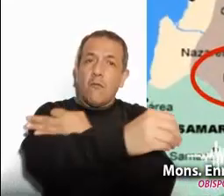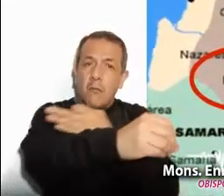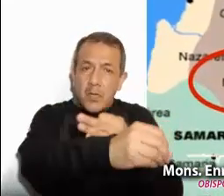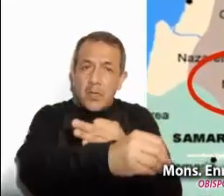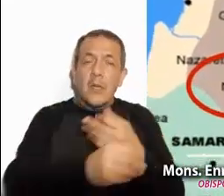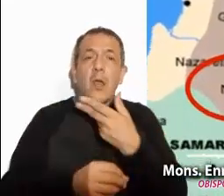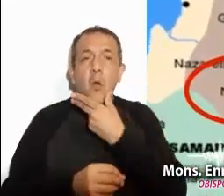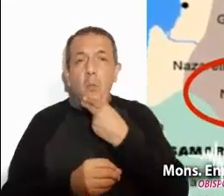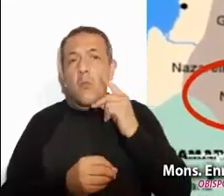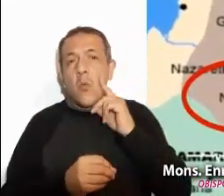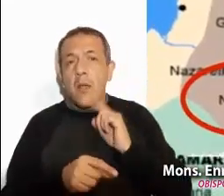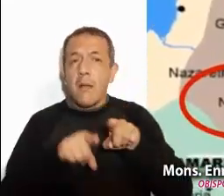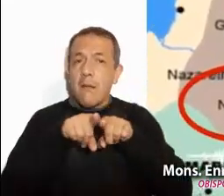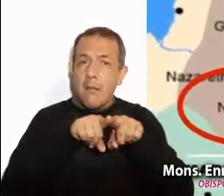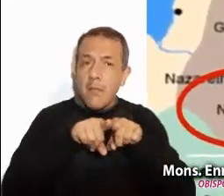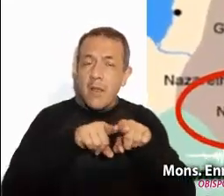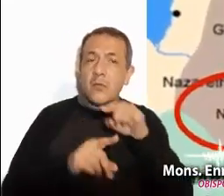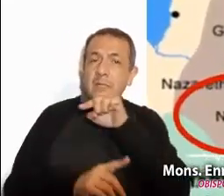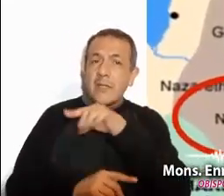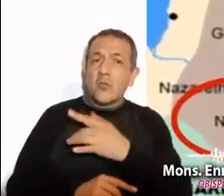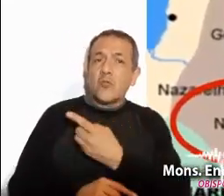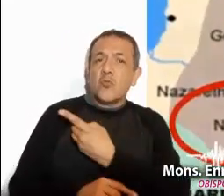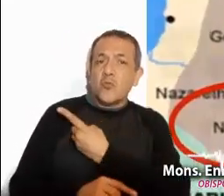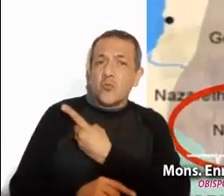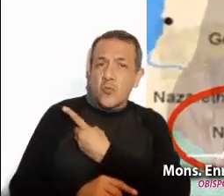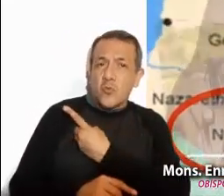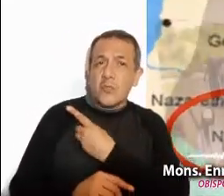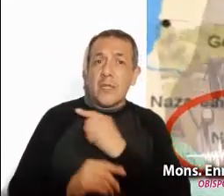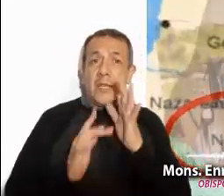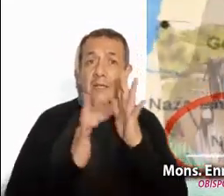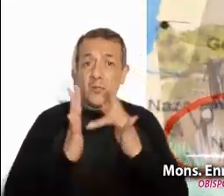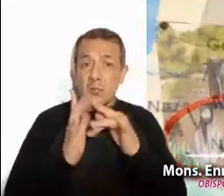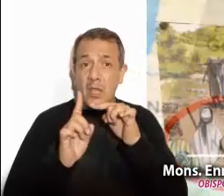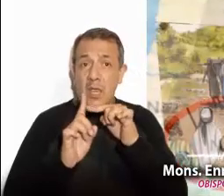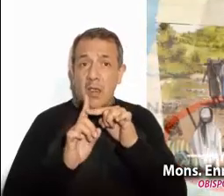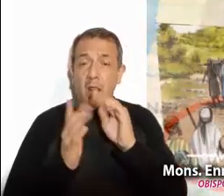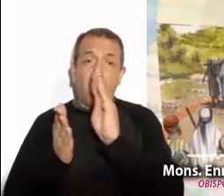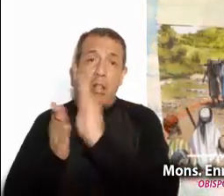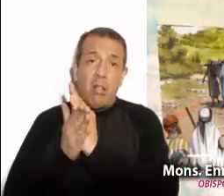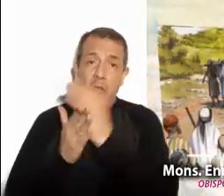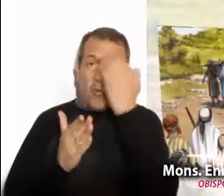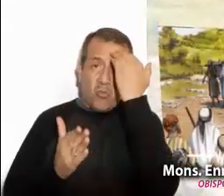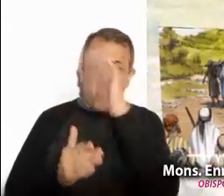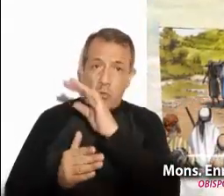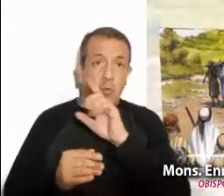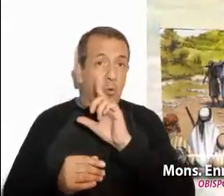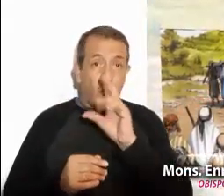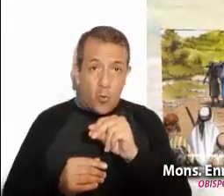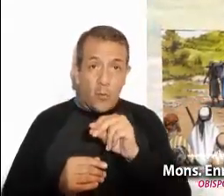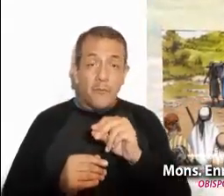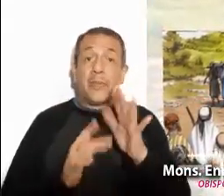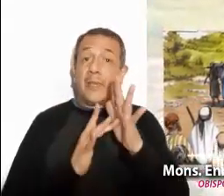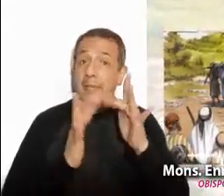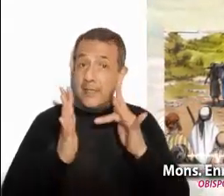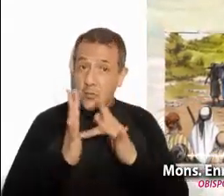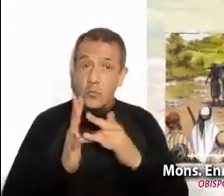hermana que han quedado solos. Para Él no hay víctimas desconocidas, ni se pierden en el